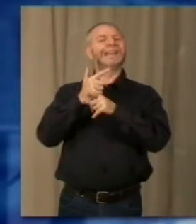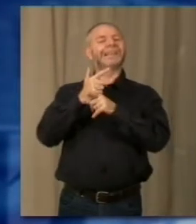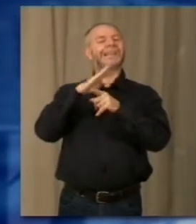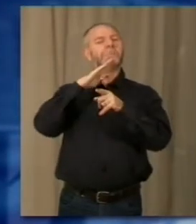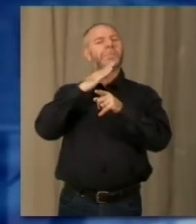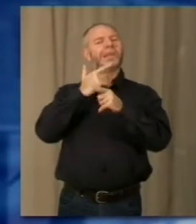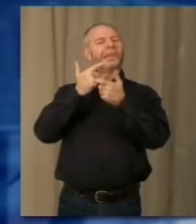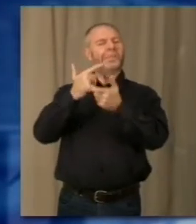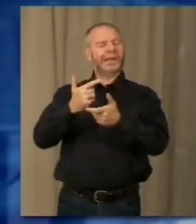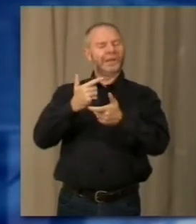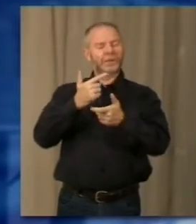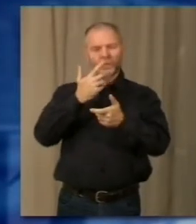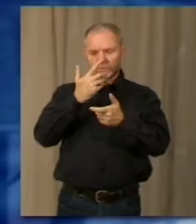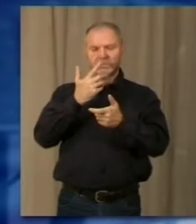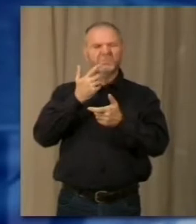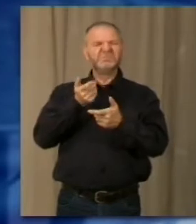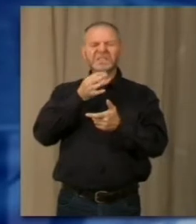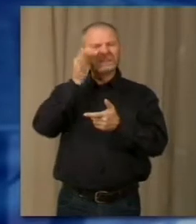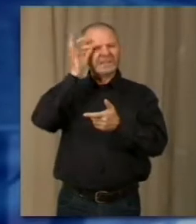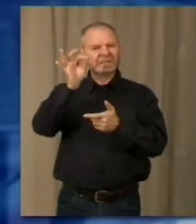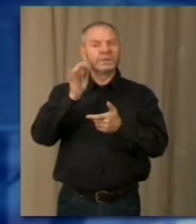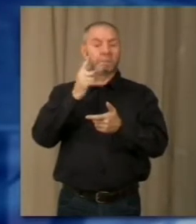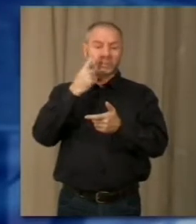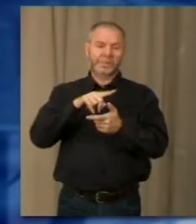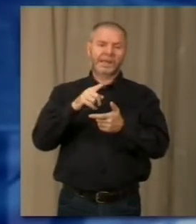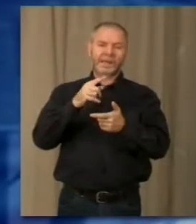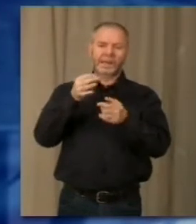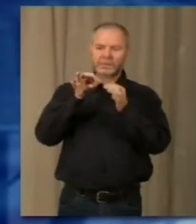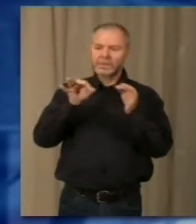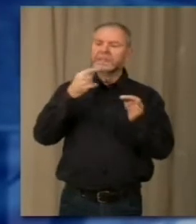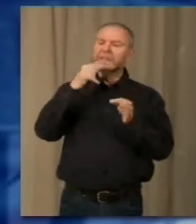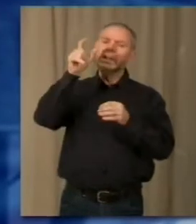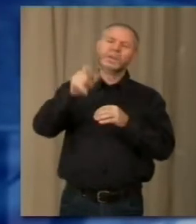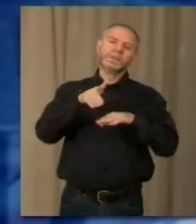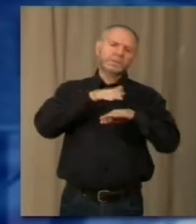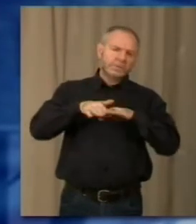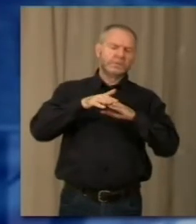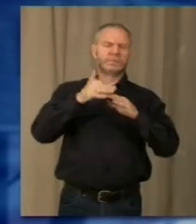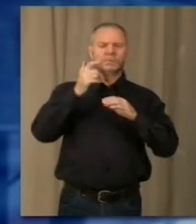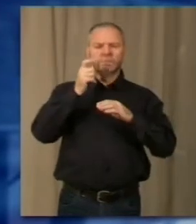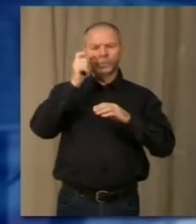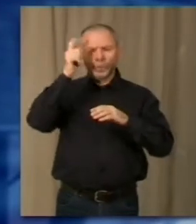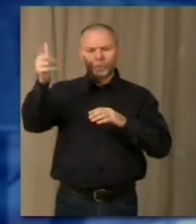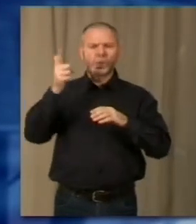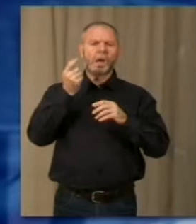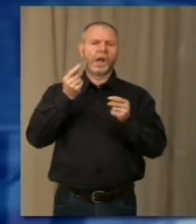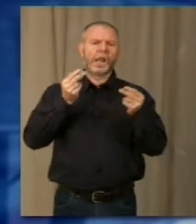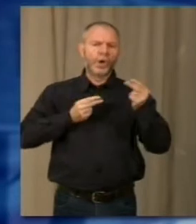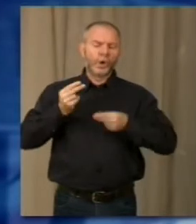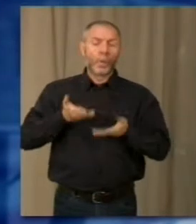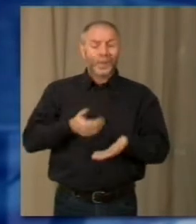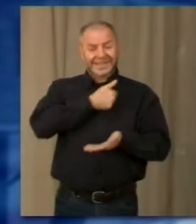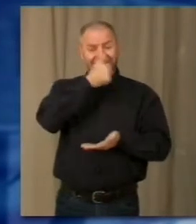cittadino che si è particolarmente distinto nella vita sociale, culturale, economica della città. Quest'anno il